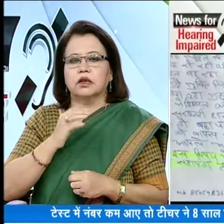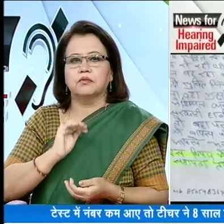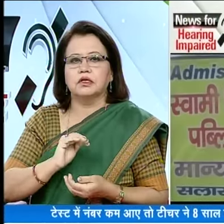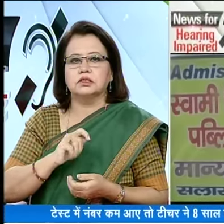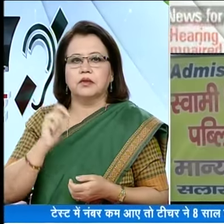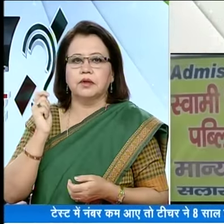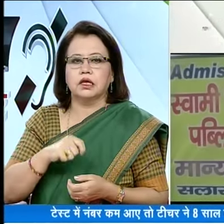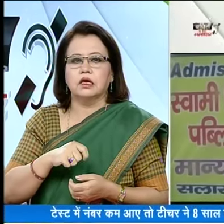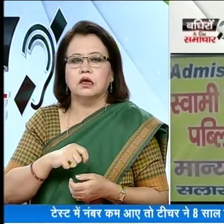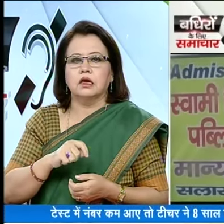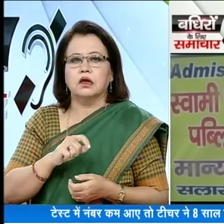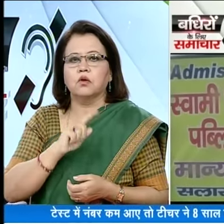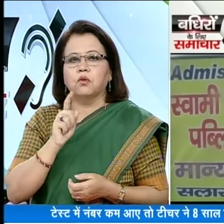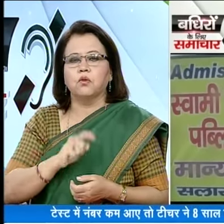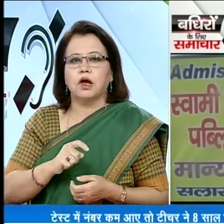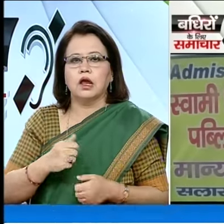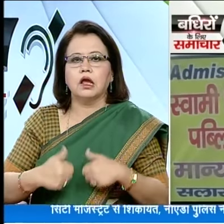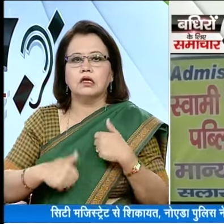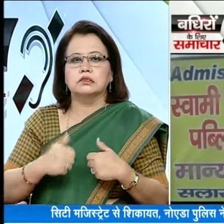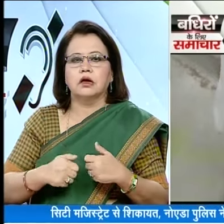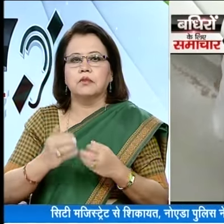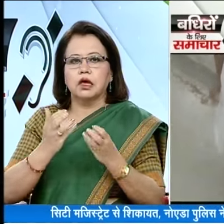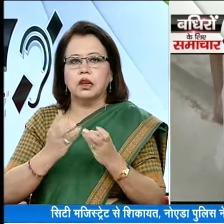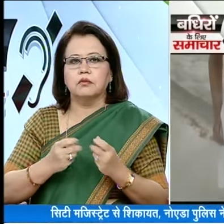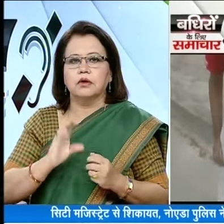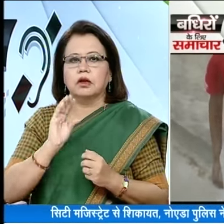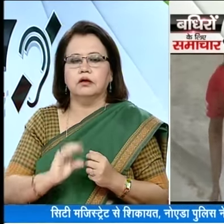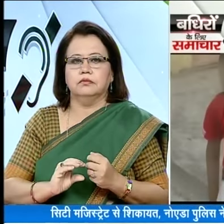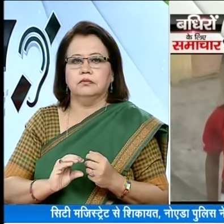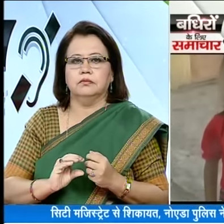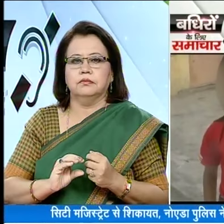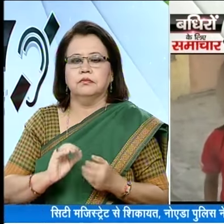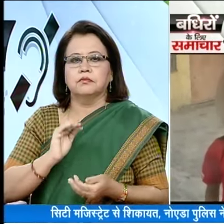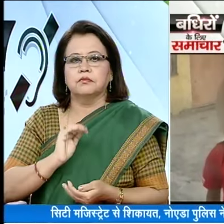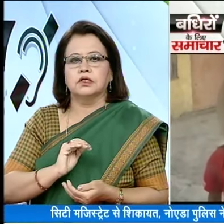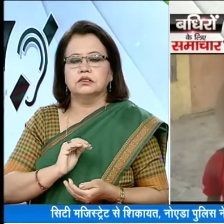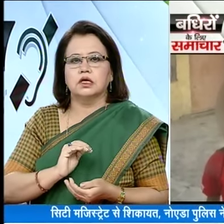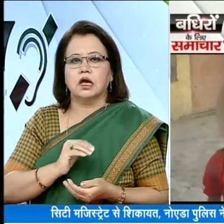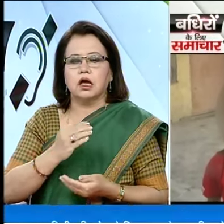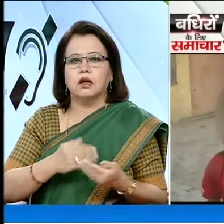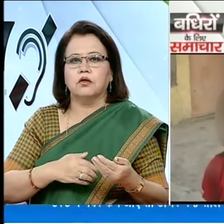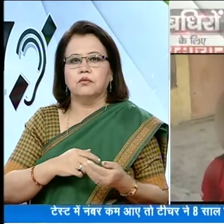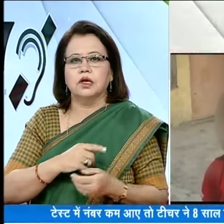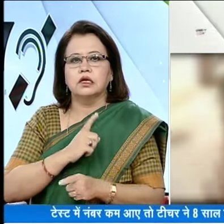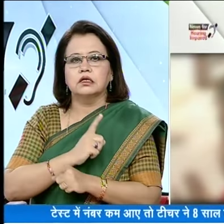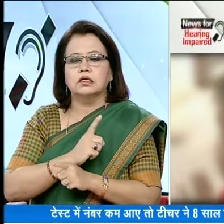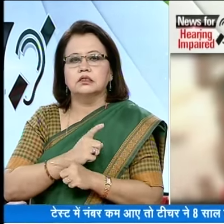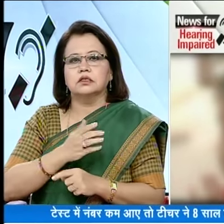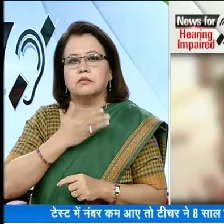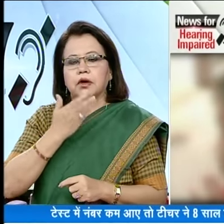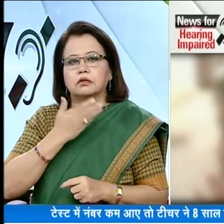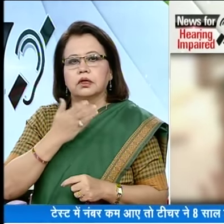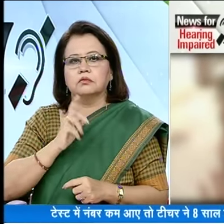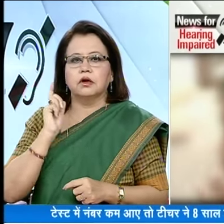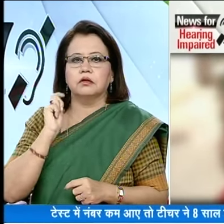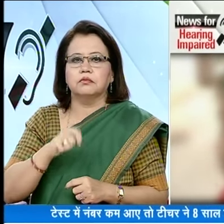बच्ची की पिठाई इसलिए की क्योंकि टेस्ट में उसके कम नंबर आये थे पीड़त बच्ची के मताबिक आरोपी टीचर अक्सर कलास में